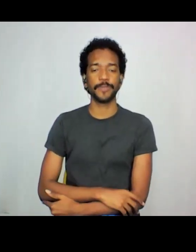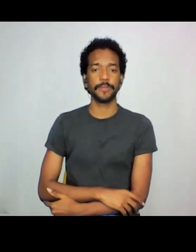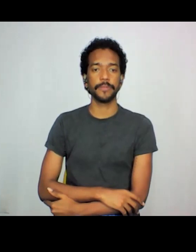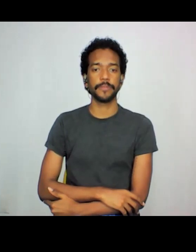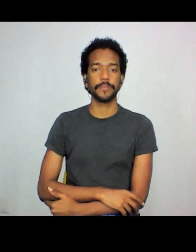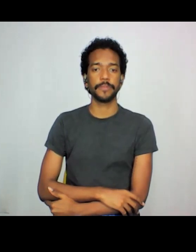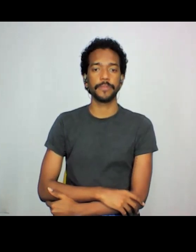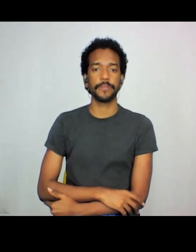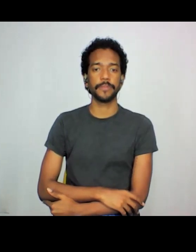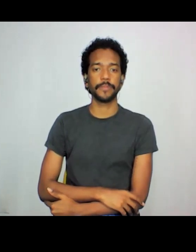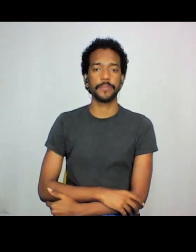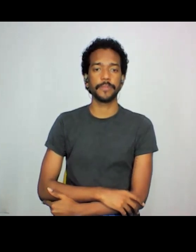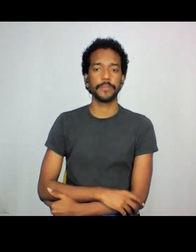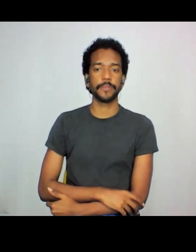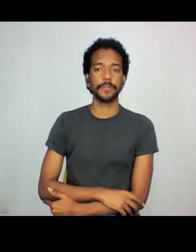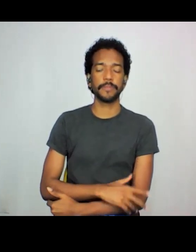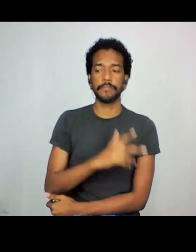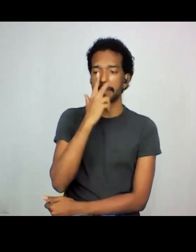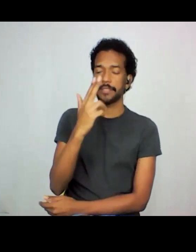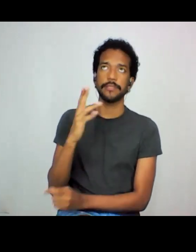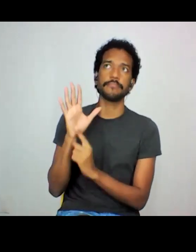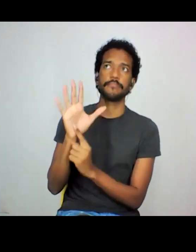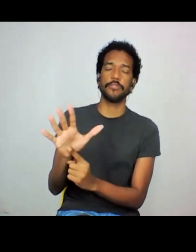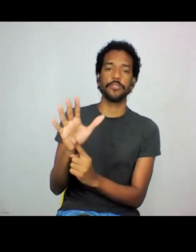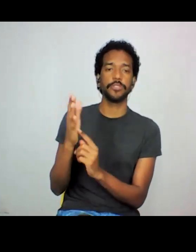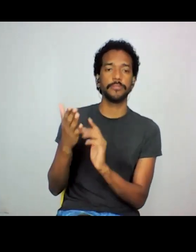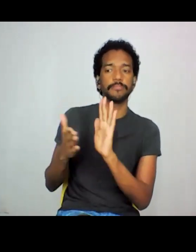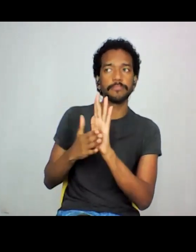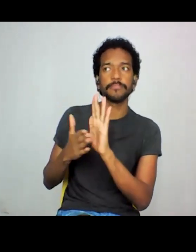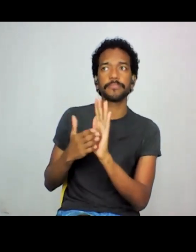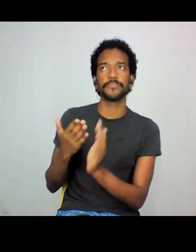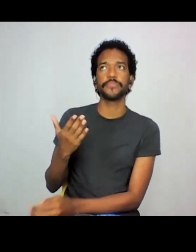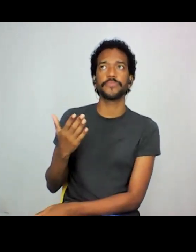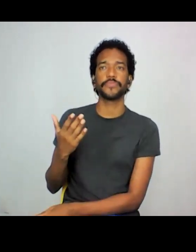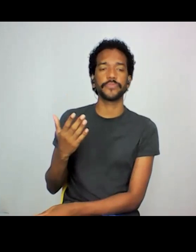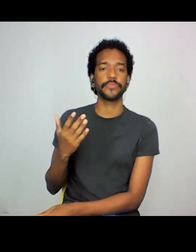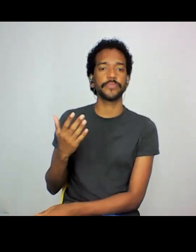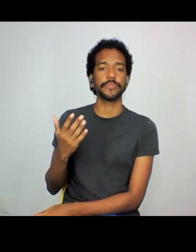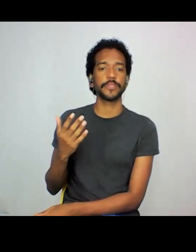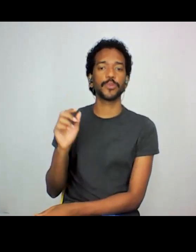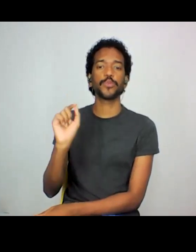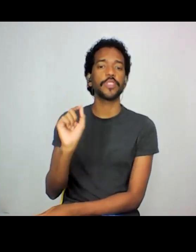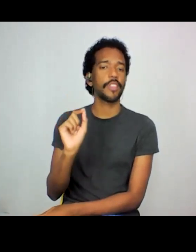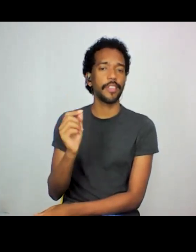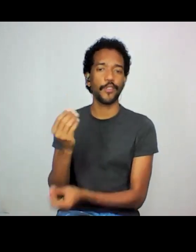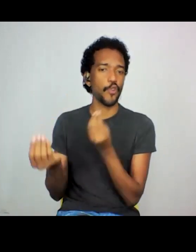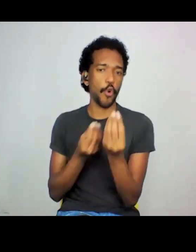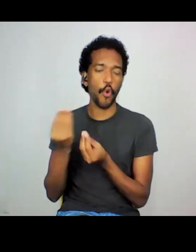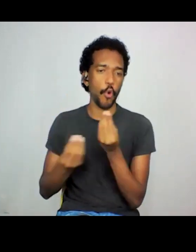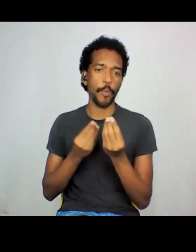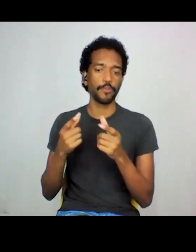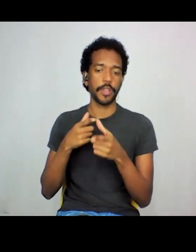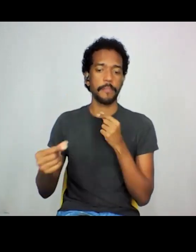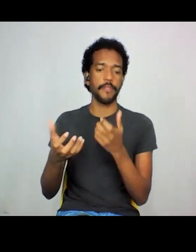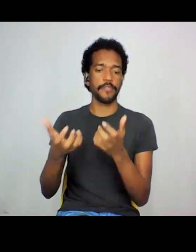colocando assim, numa pauta, digamos assim, de como o Japão quer se representar,